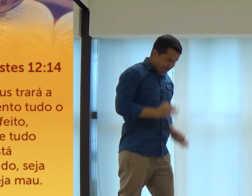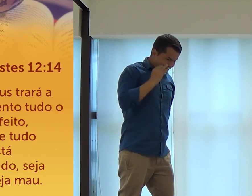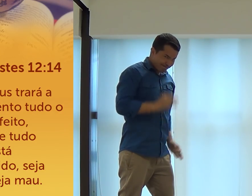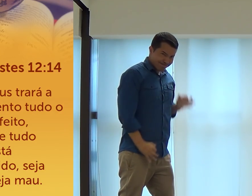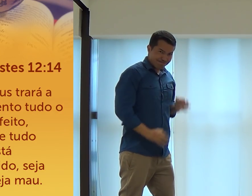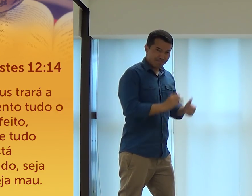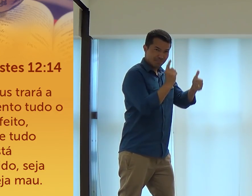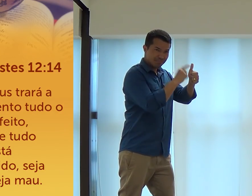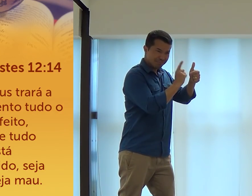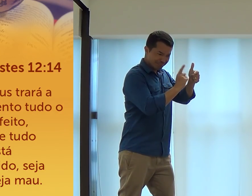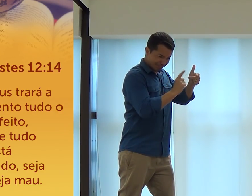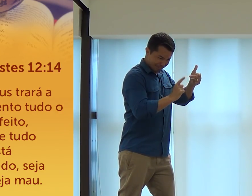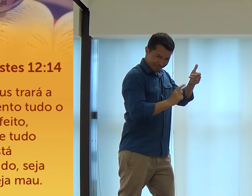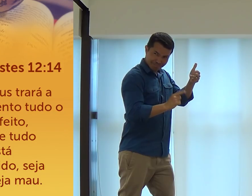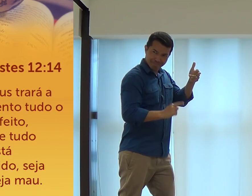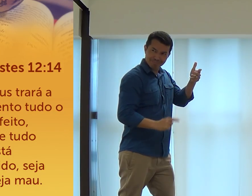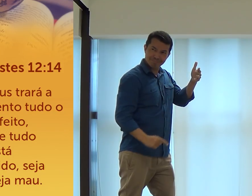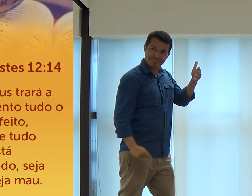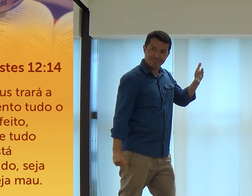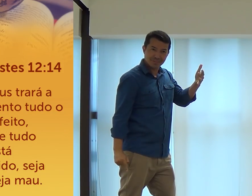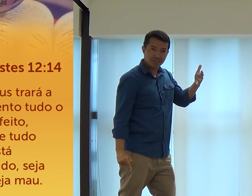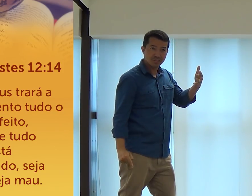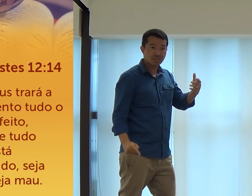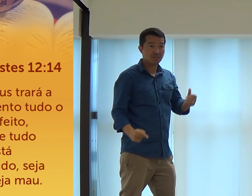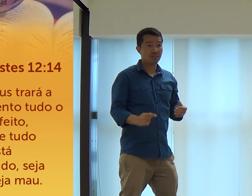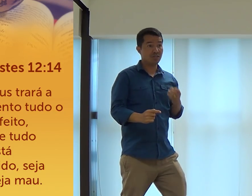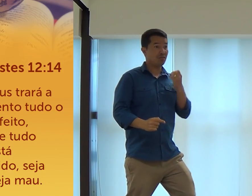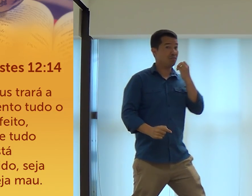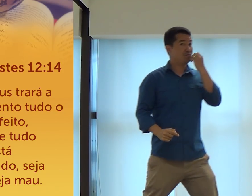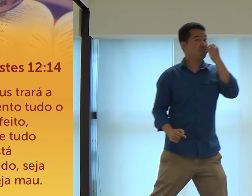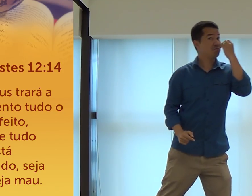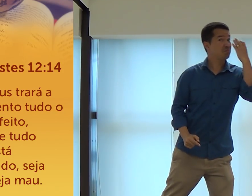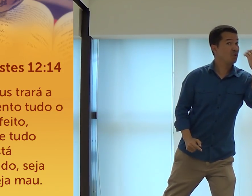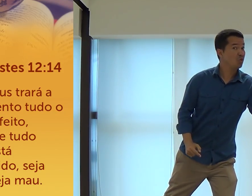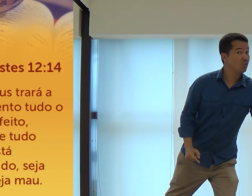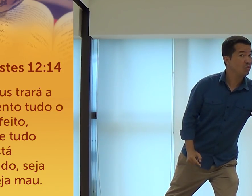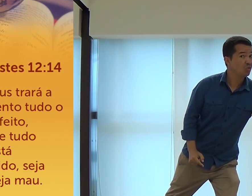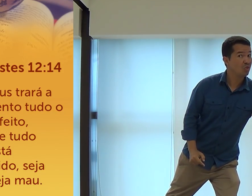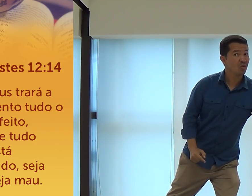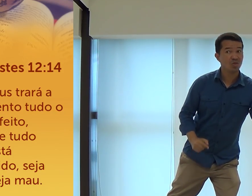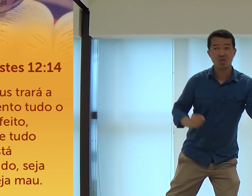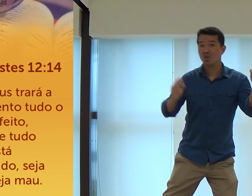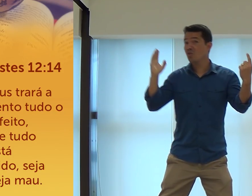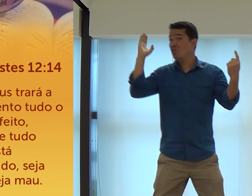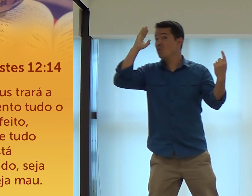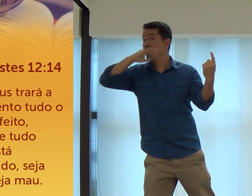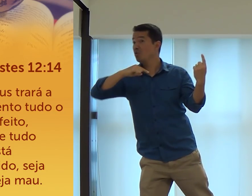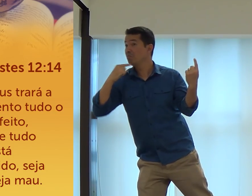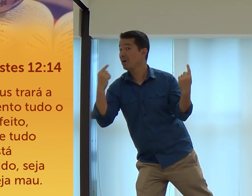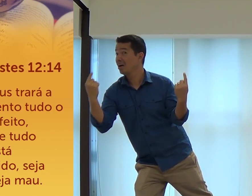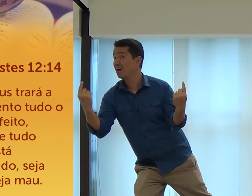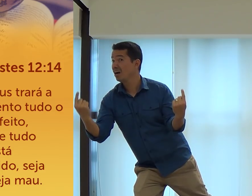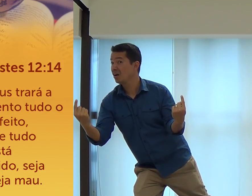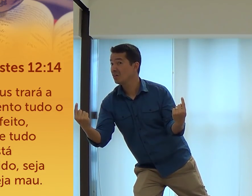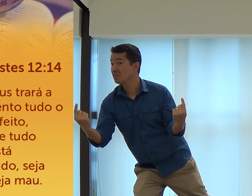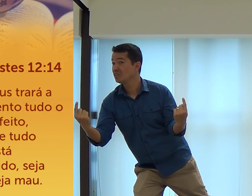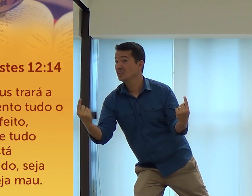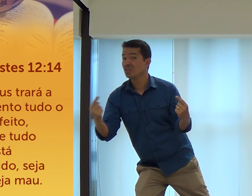Deus vai nos julgar por tudo que a gente fez. Sendo coisas boas ou sendo coisas ruins.